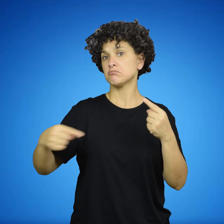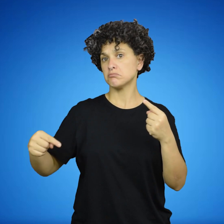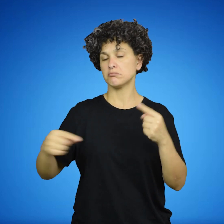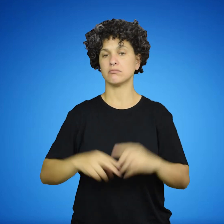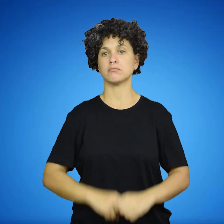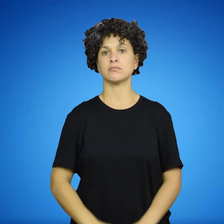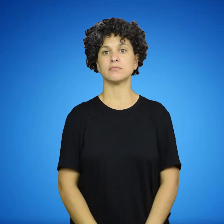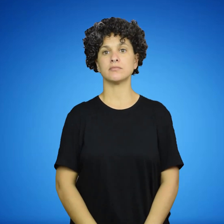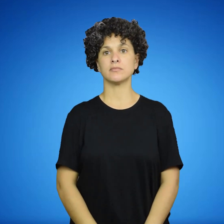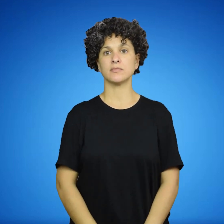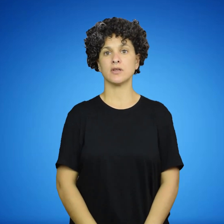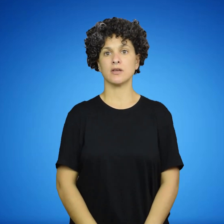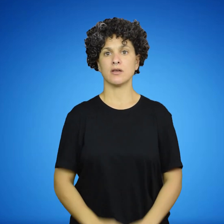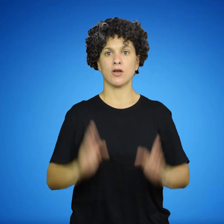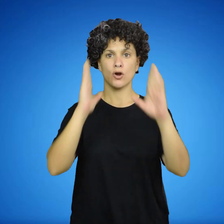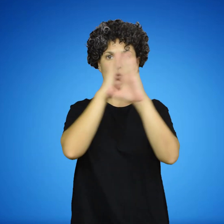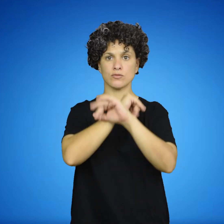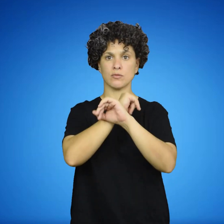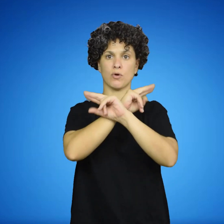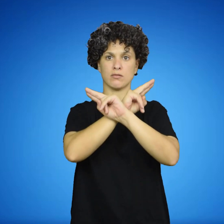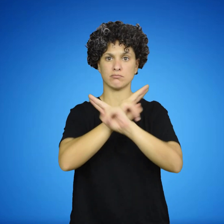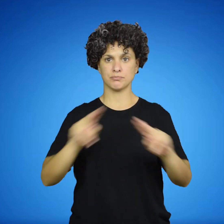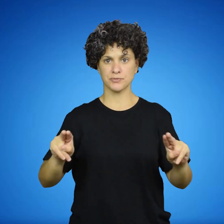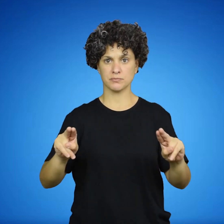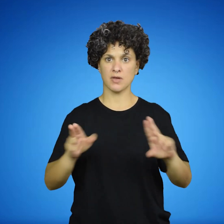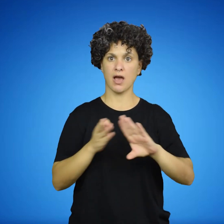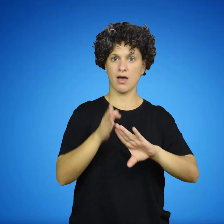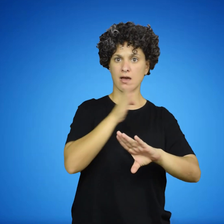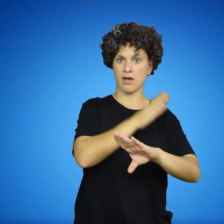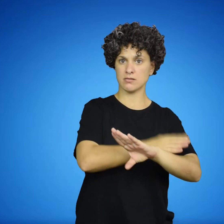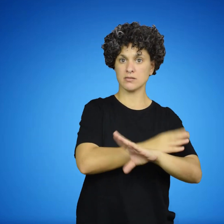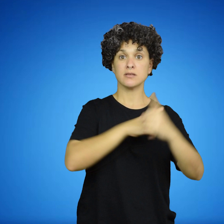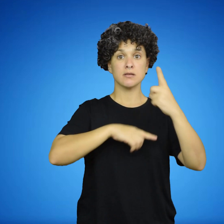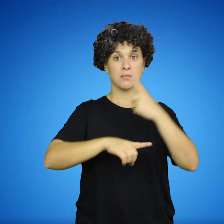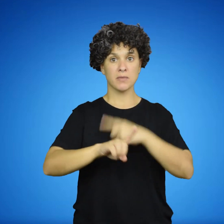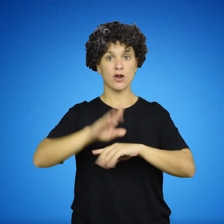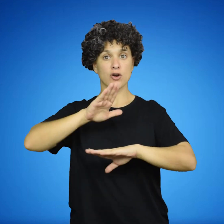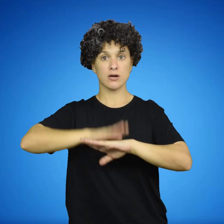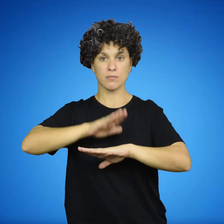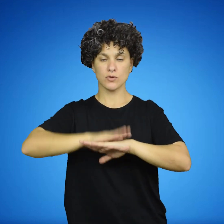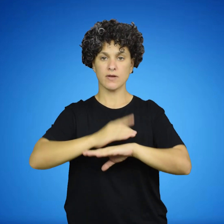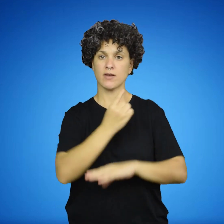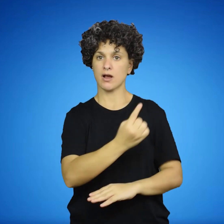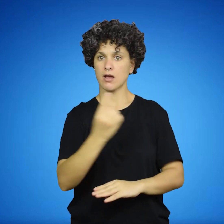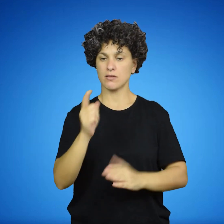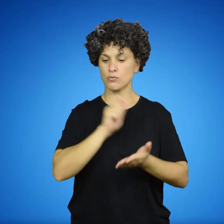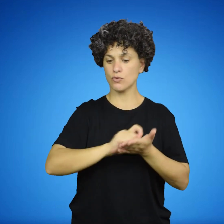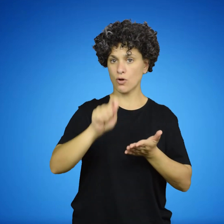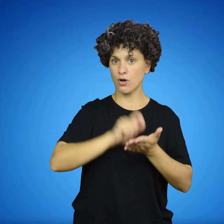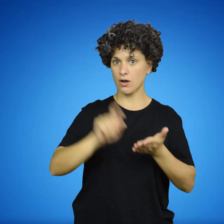divulgación, sin necesidad de previa censura, quedando responsable el autor y, en su caso, el